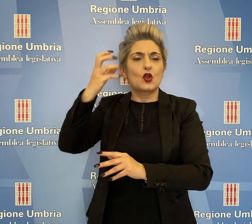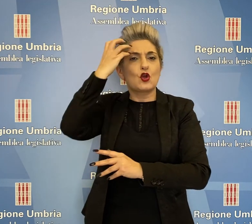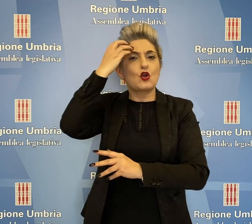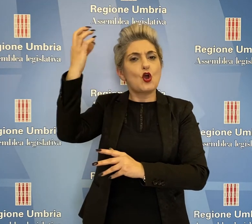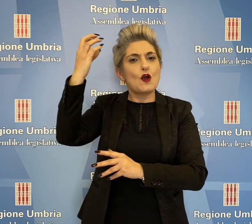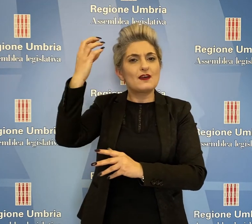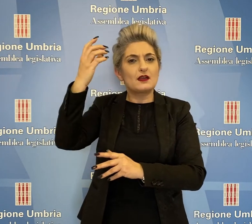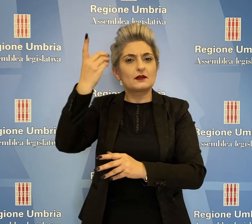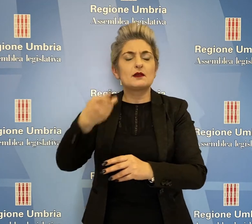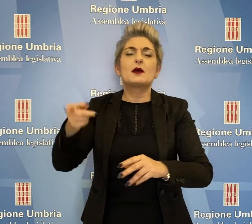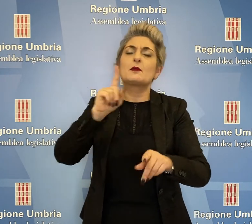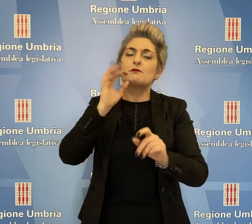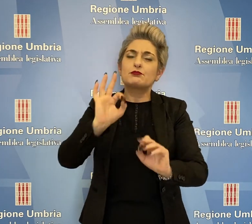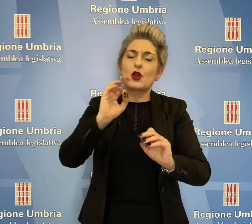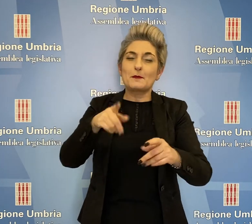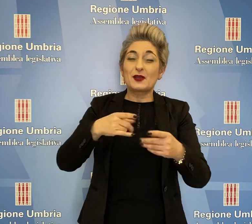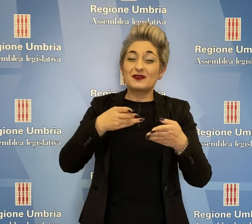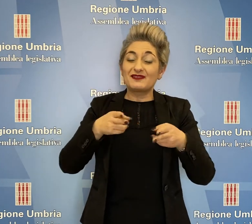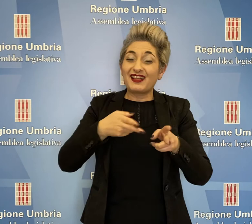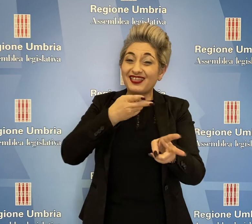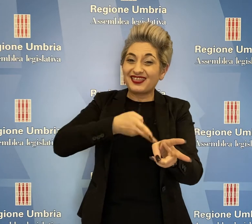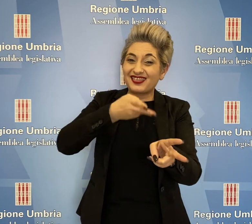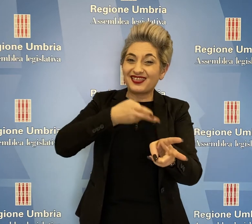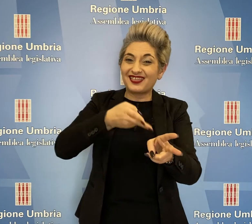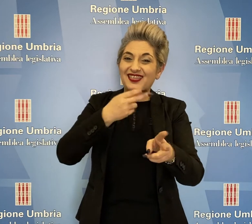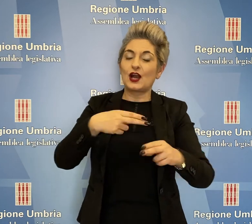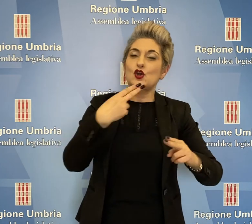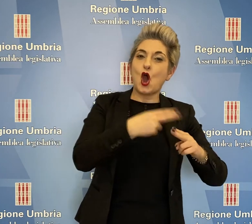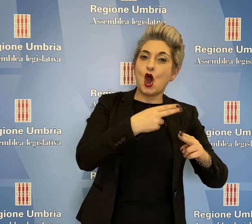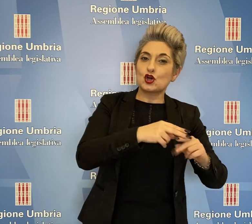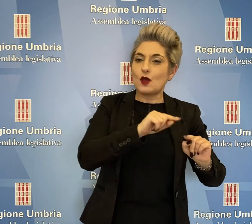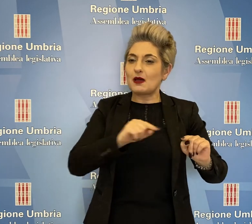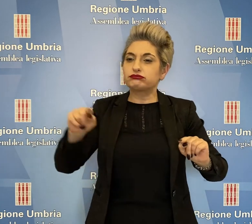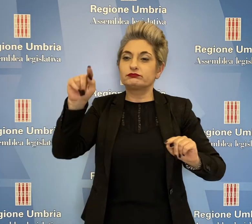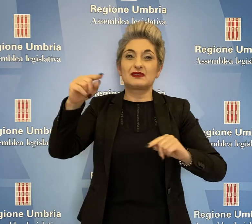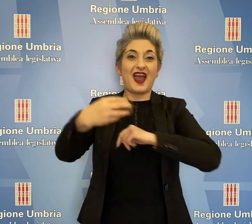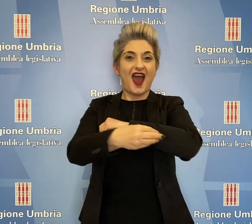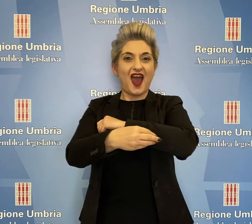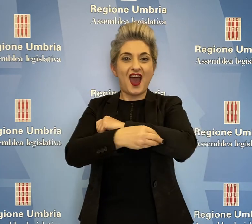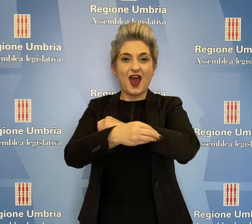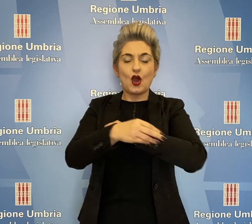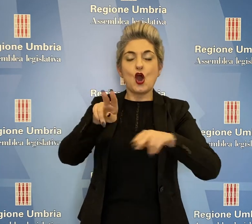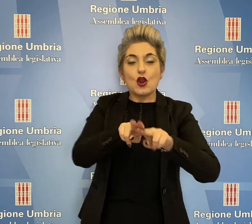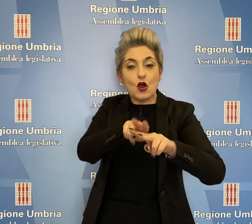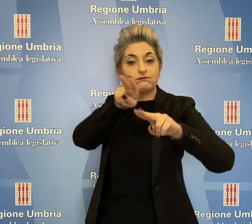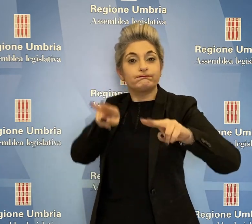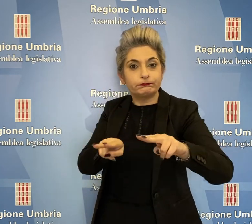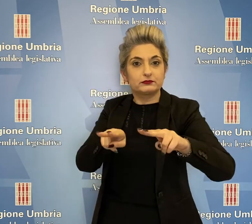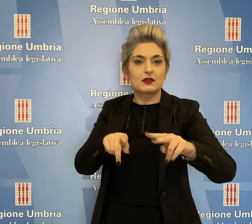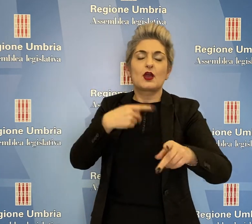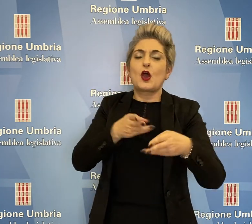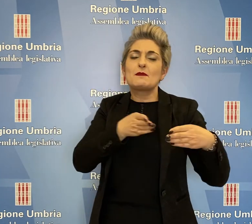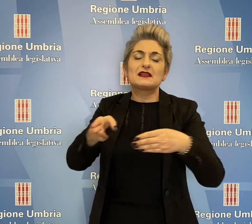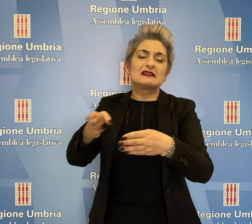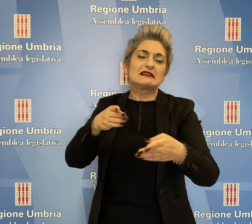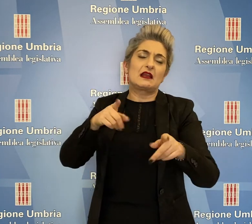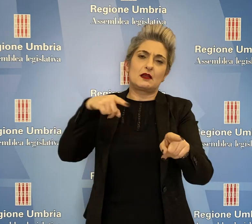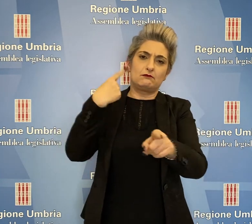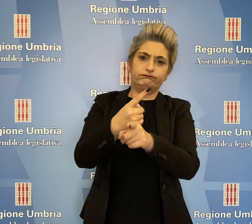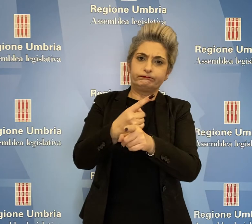Governo affinché il raddoppio della tratta ferroviaria Roma-Ancona possa essere effettuato sull'attuale tracciato. L'assessore